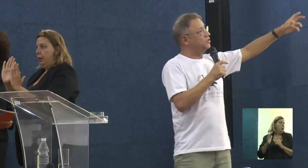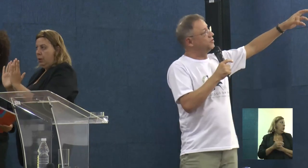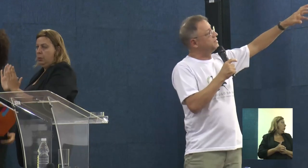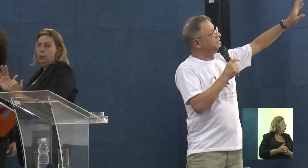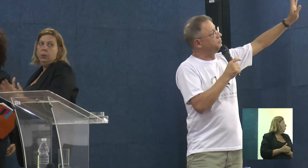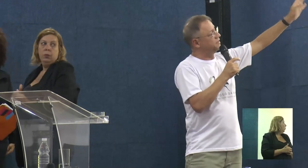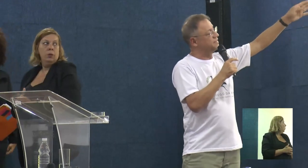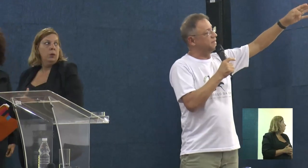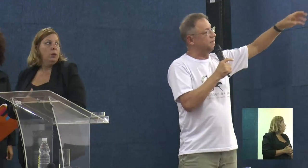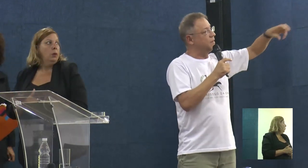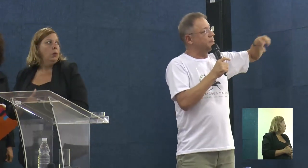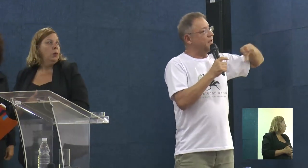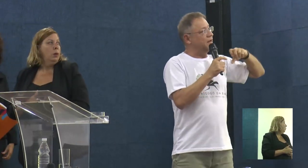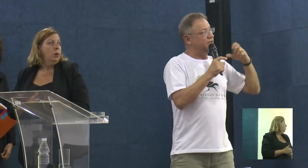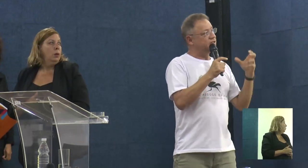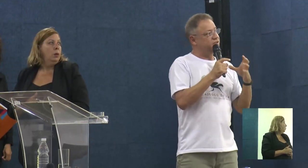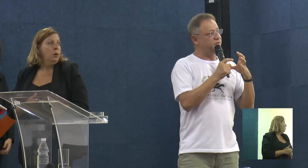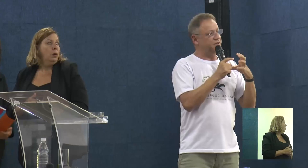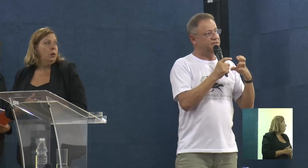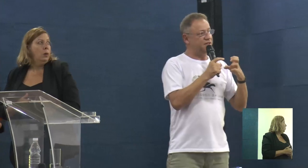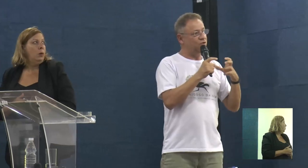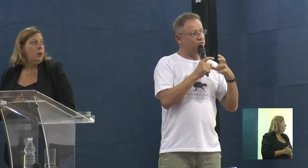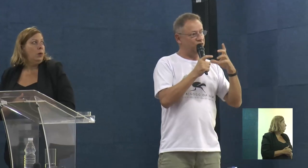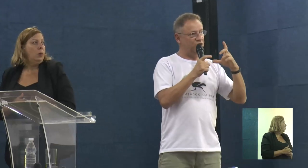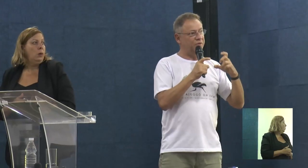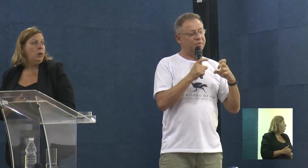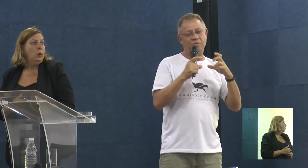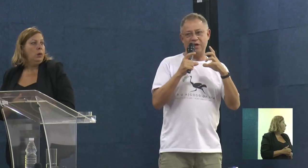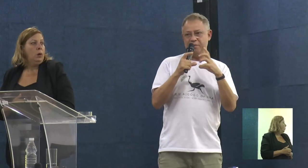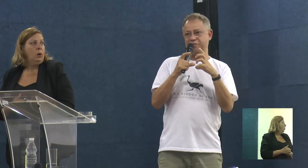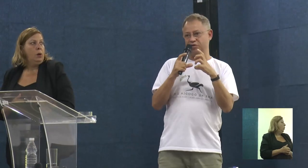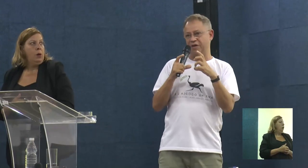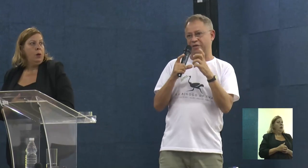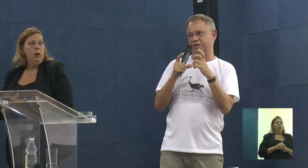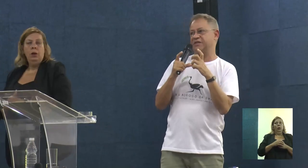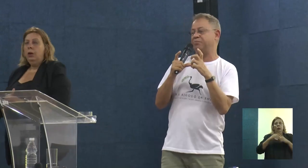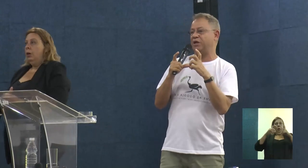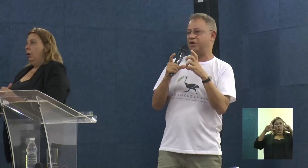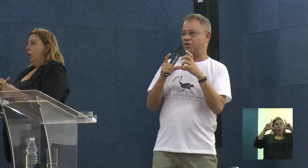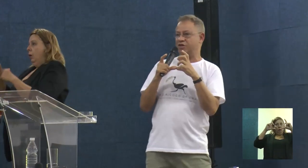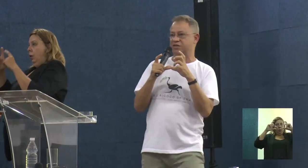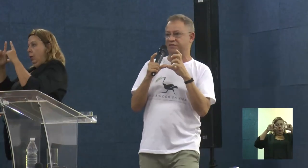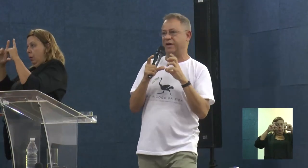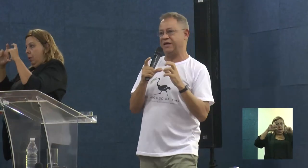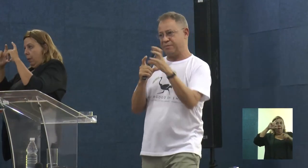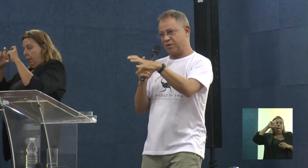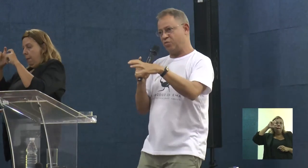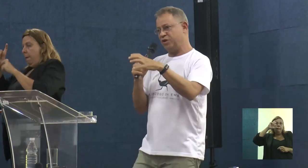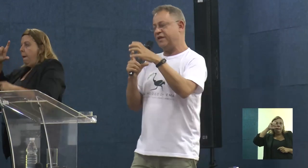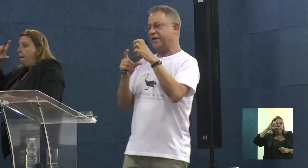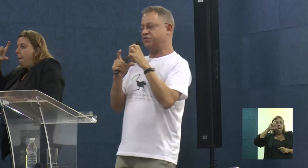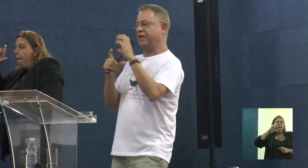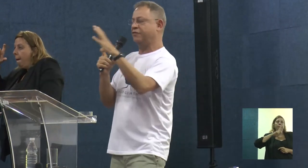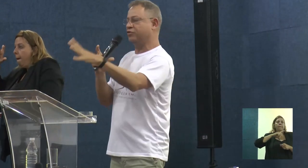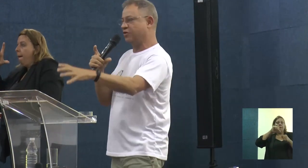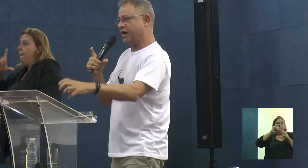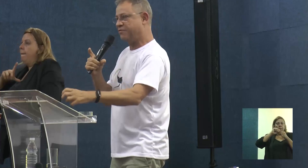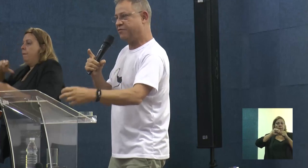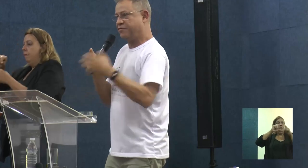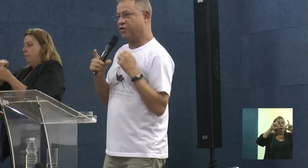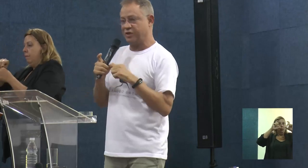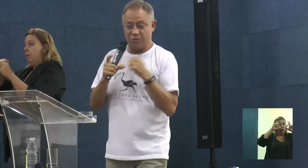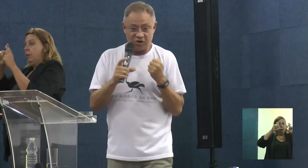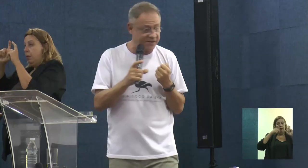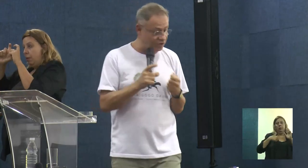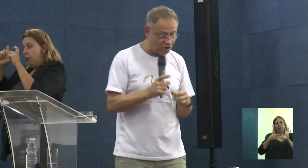alemão, essa coisa de você fazer, antes se fazia tirando uma câmera fotográfica dessa Polaroid, você vai lá, dá para a comunidade, vai lá,